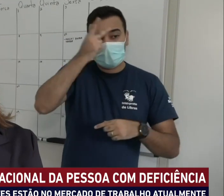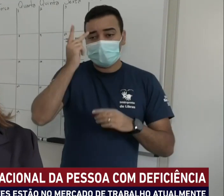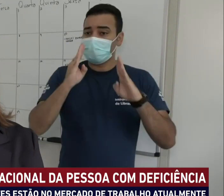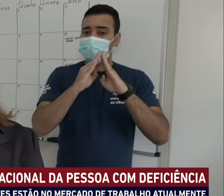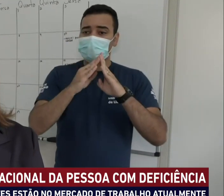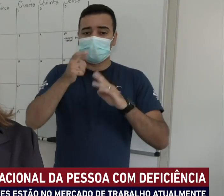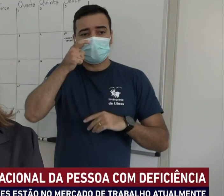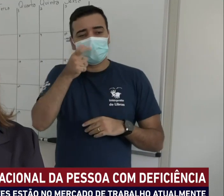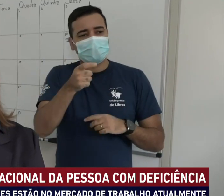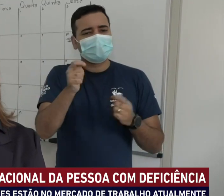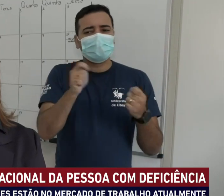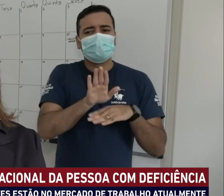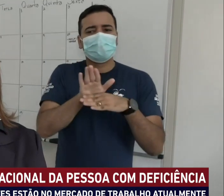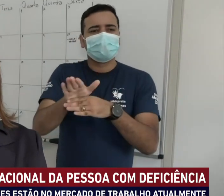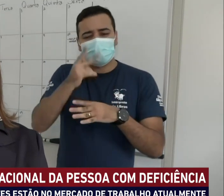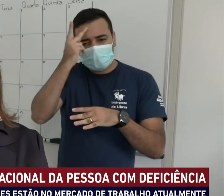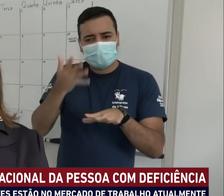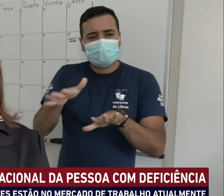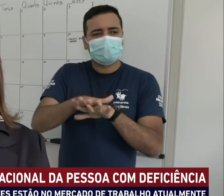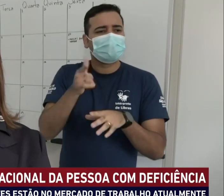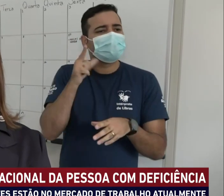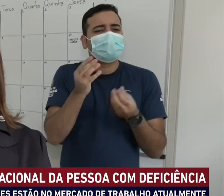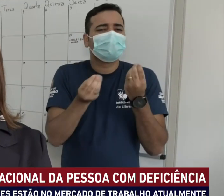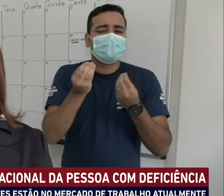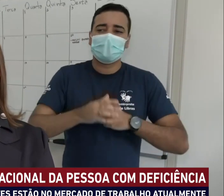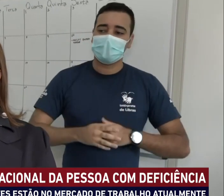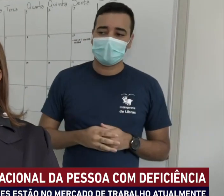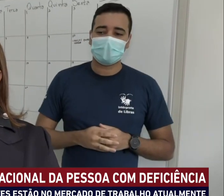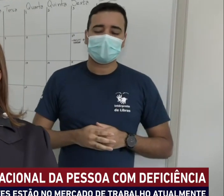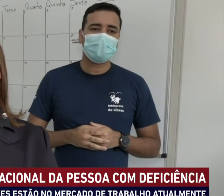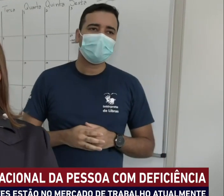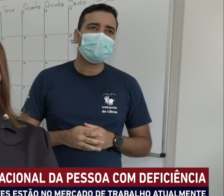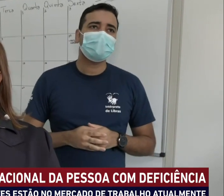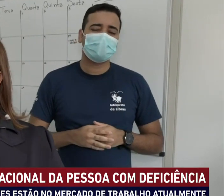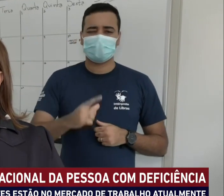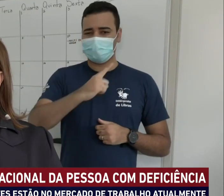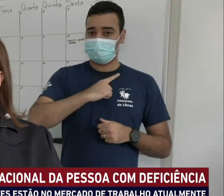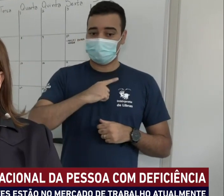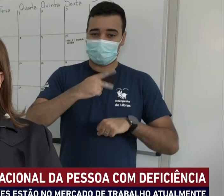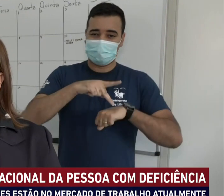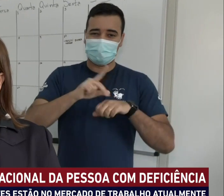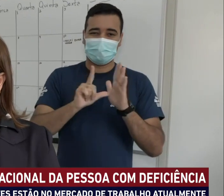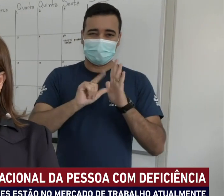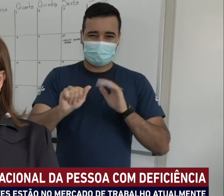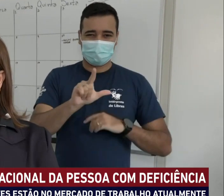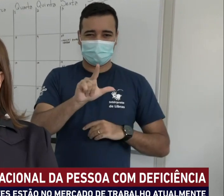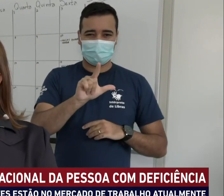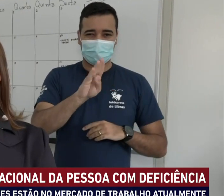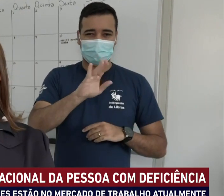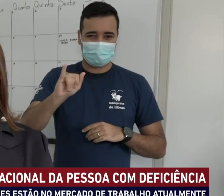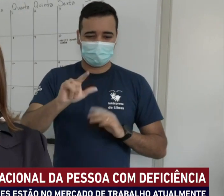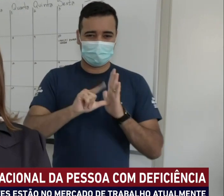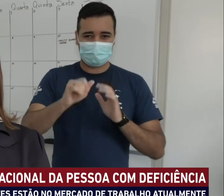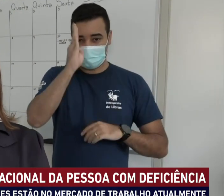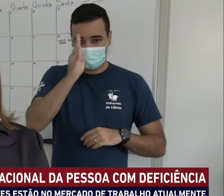por exemplo, para ajudar essas pessoas a incluí-las na sociedade? Existe no nosso país a Lei Brasileira de Inclusão, que é uma lei